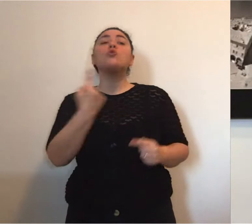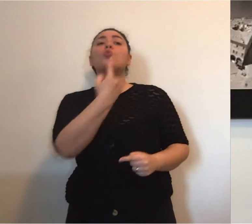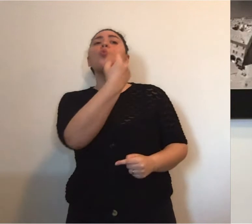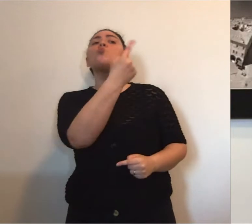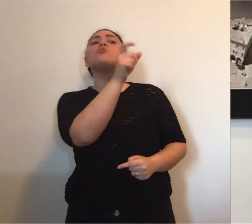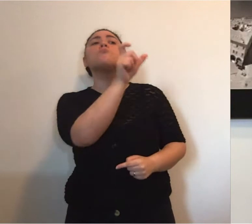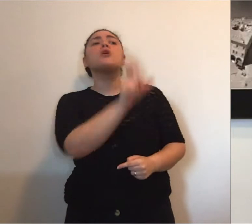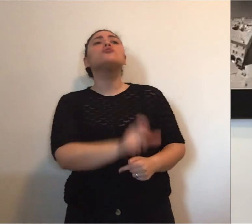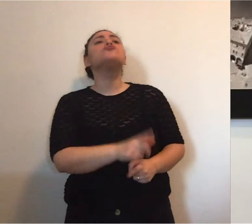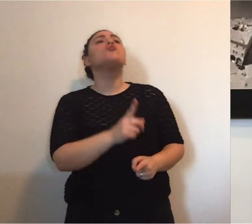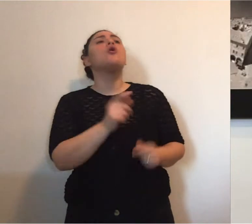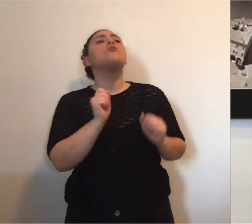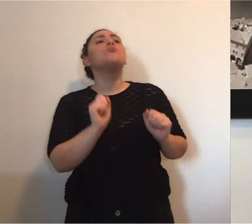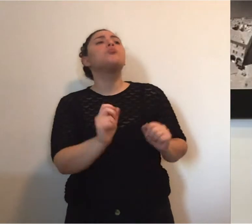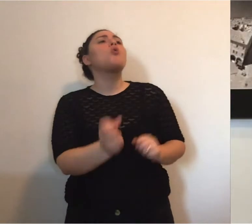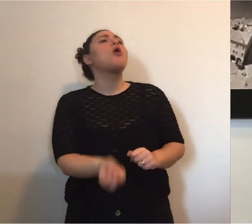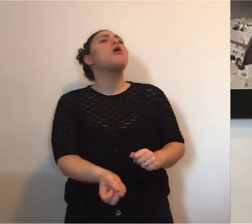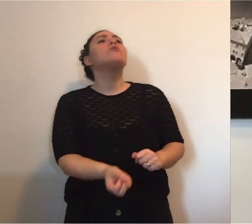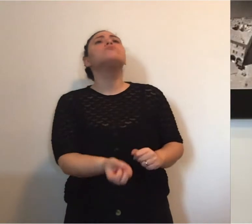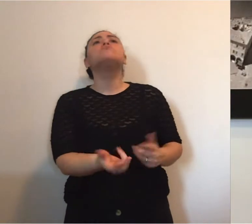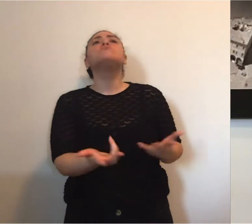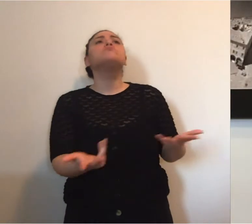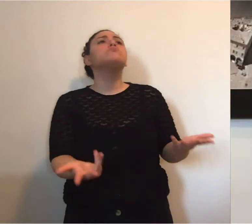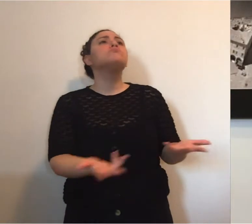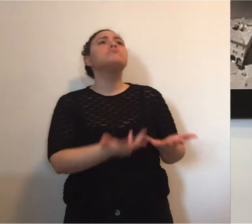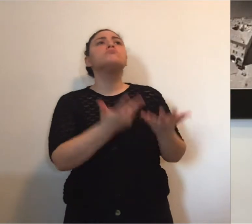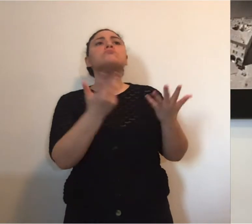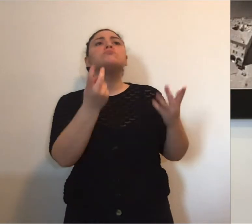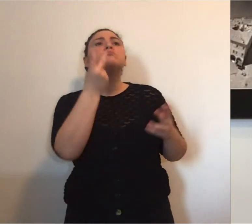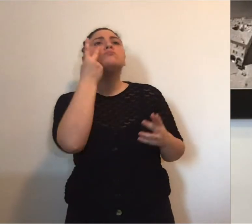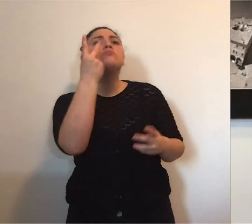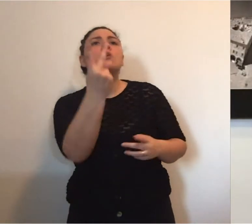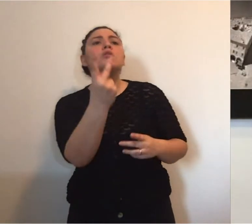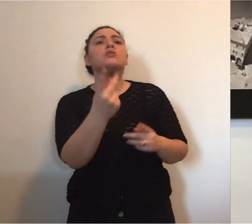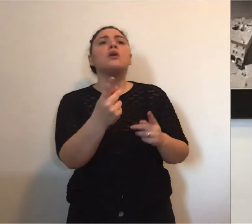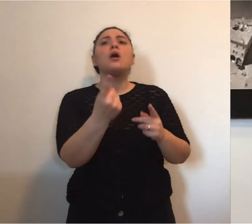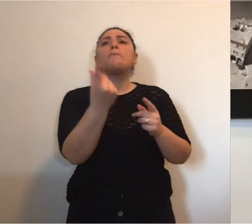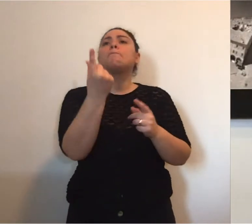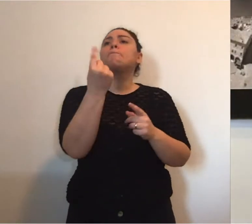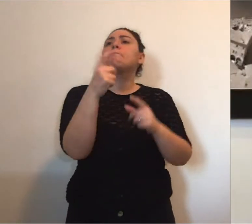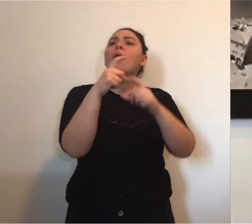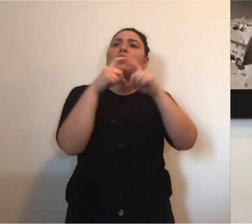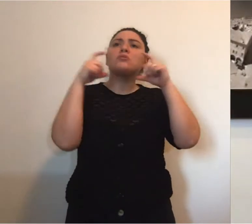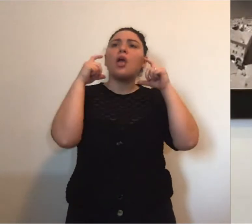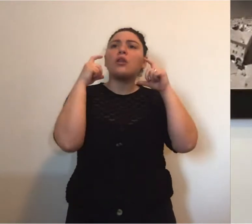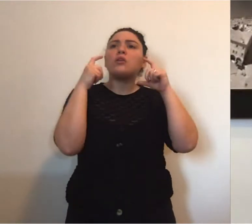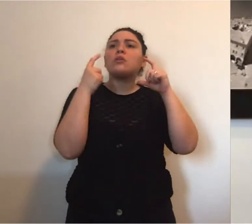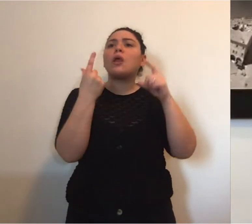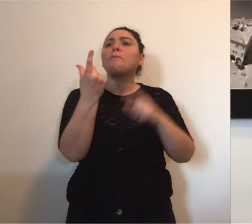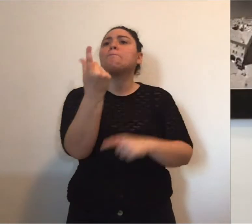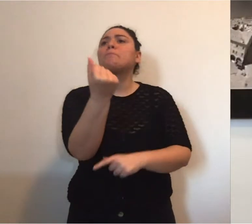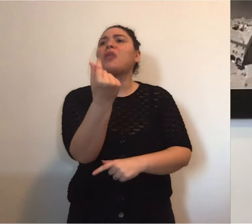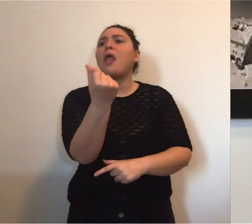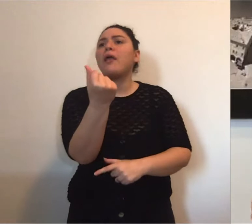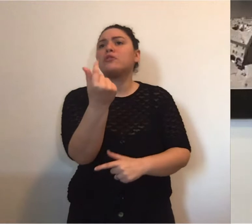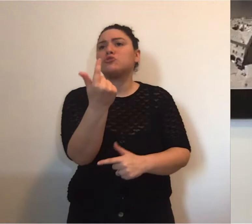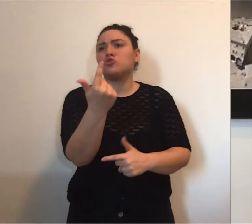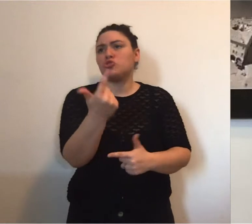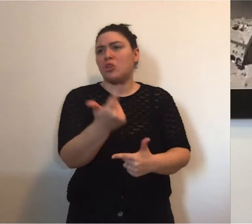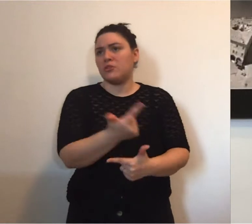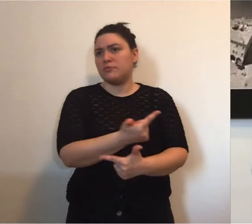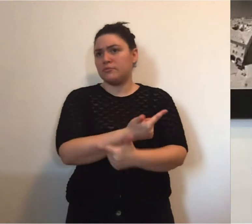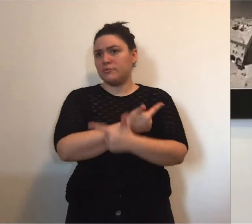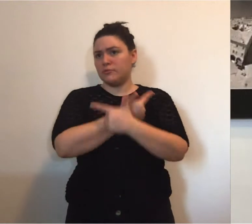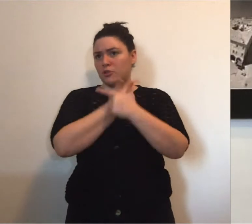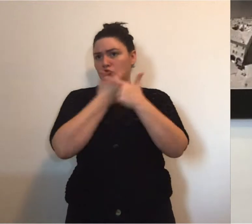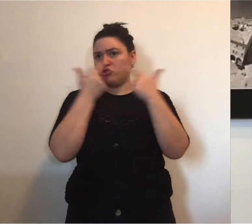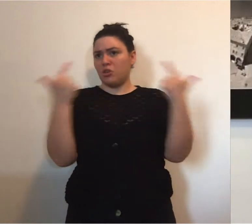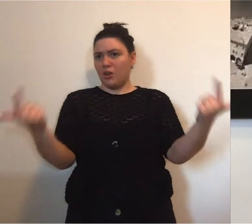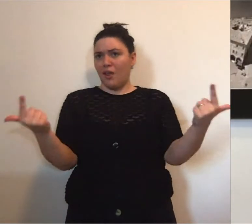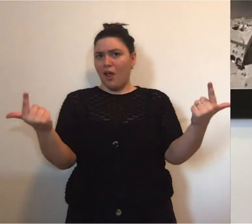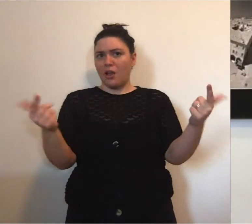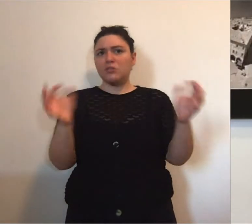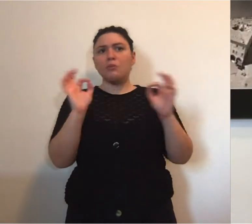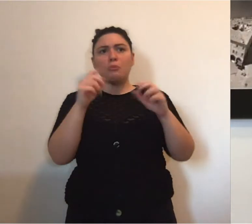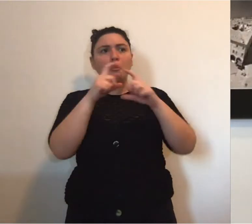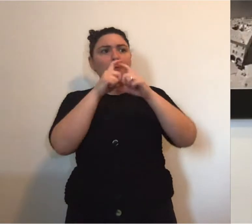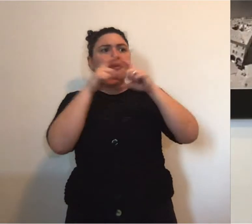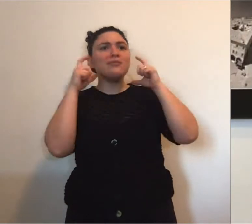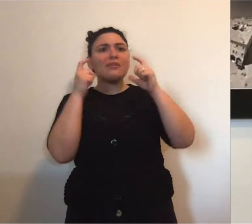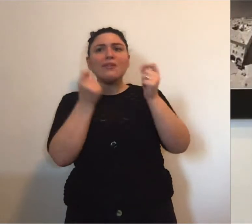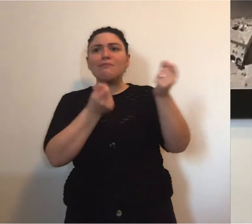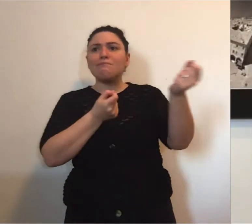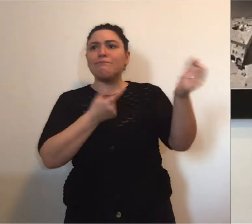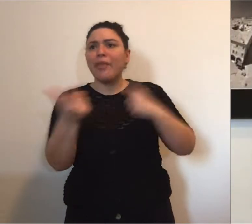qualcuno mi segnalasse dei prezzi assurdi di vendita delle